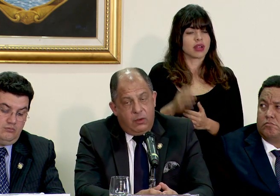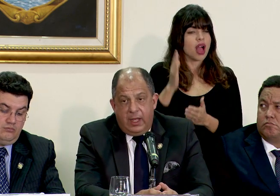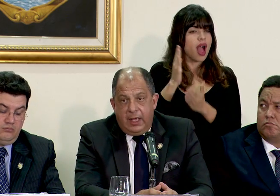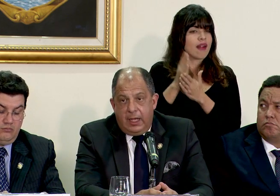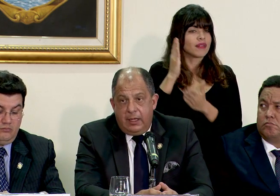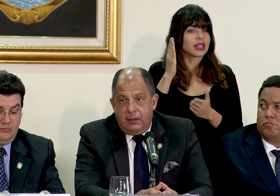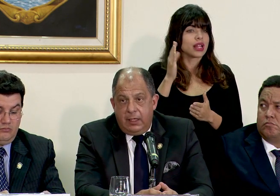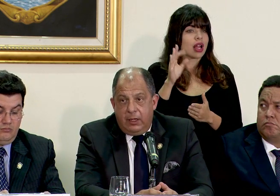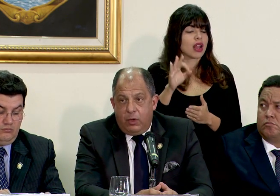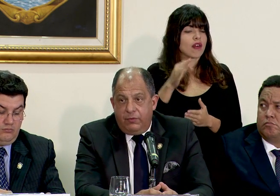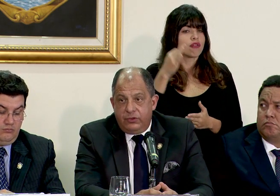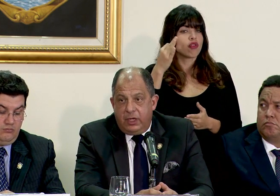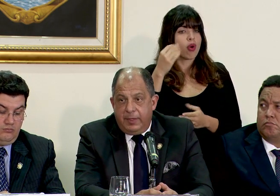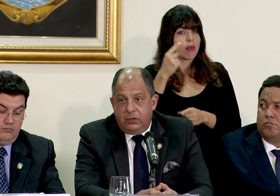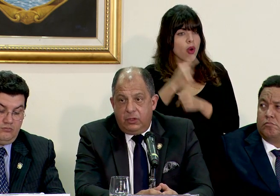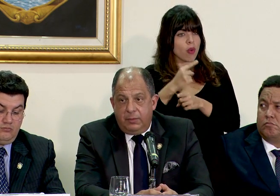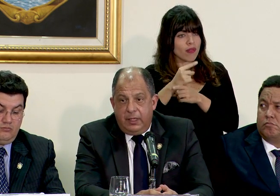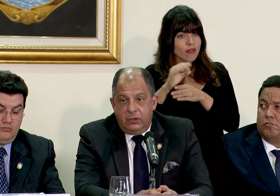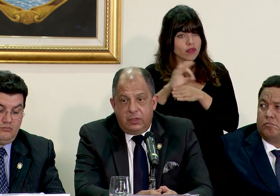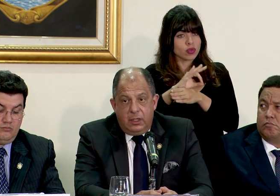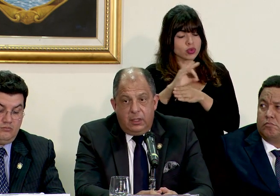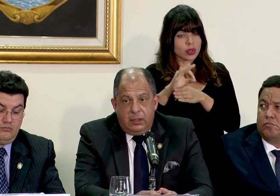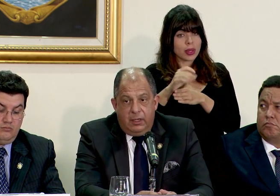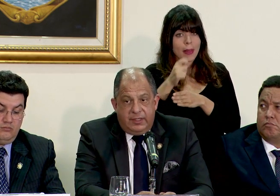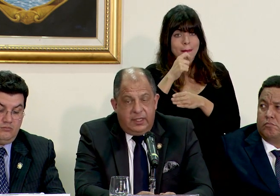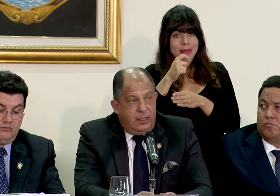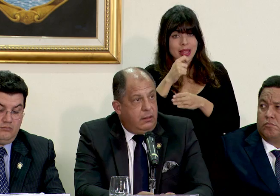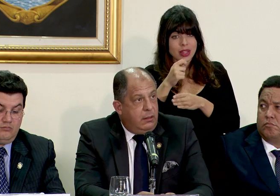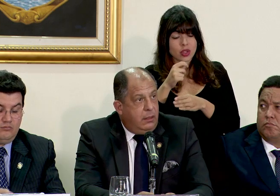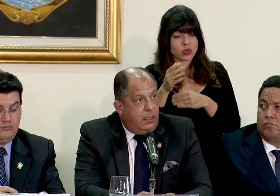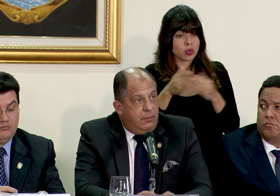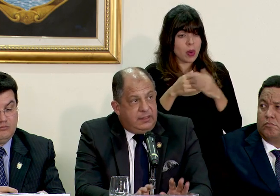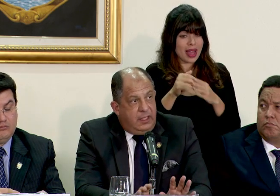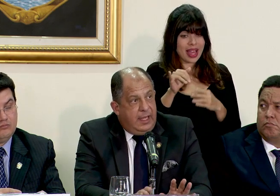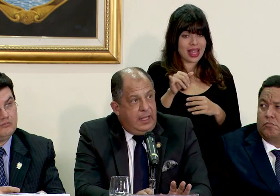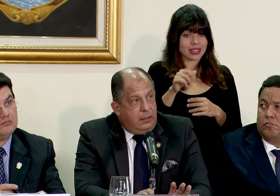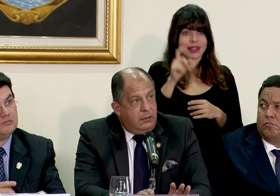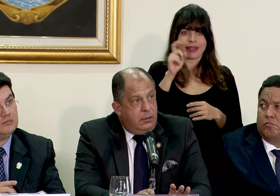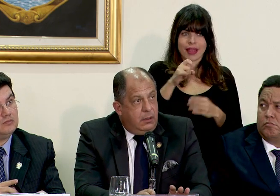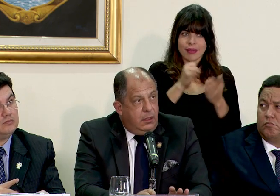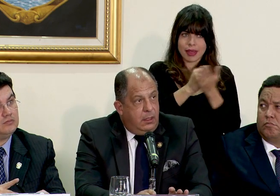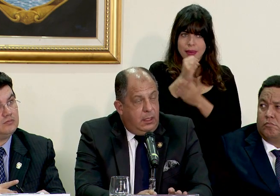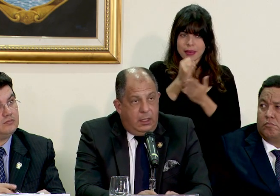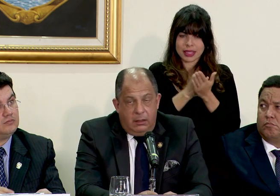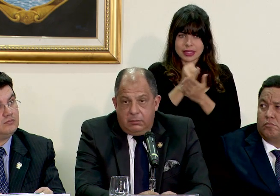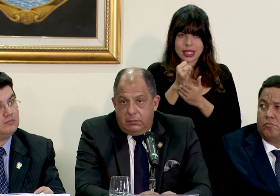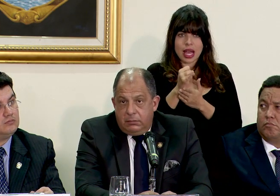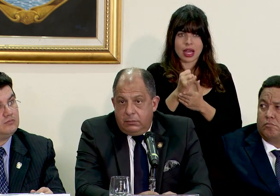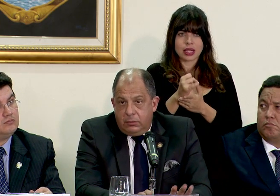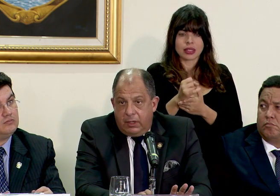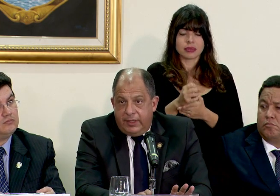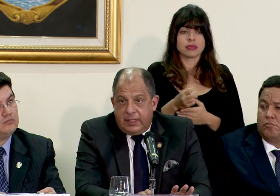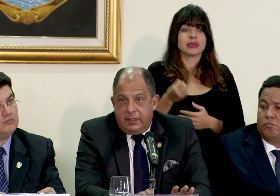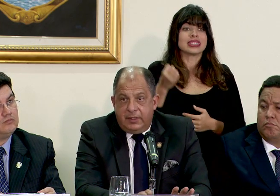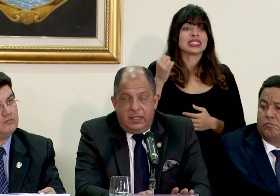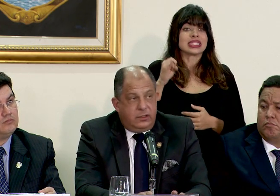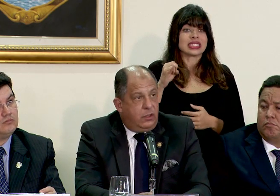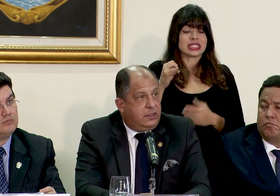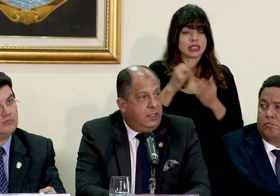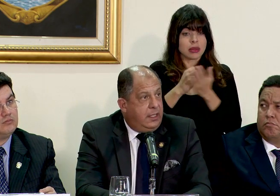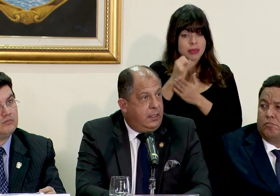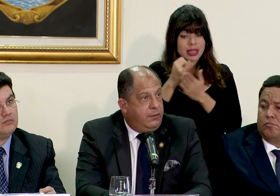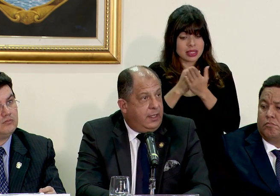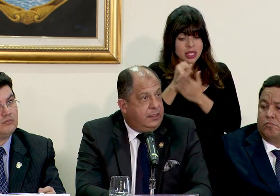adecuada el adecuado funcionamiento de los medios debe ser investigada y una vez que esa